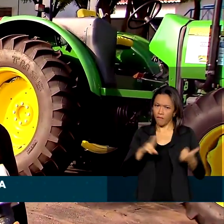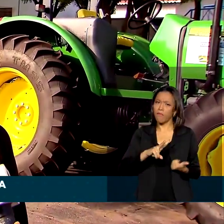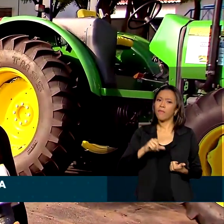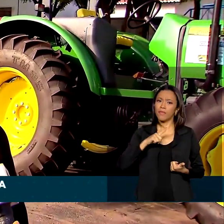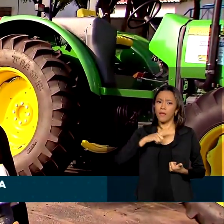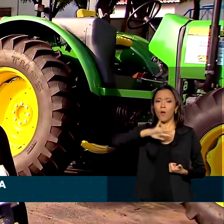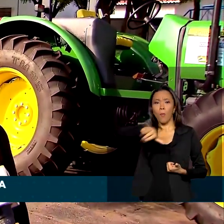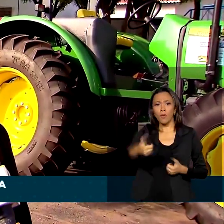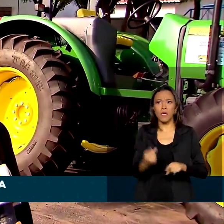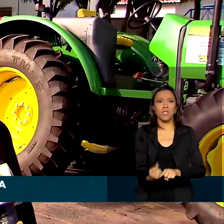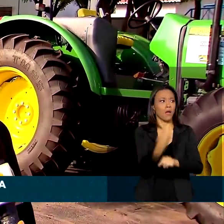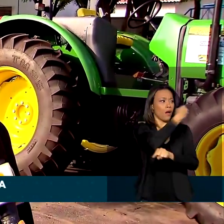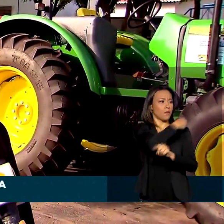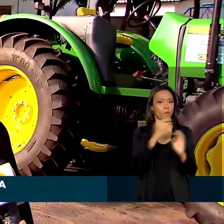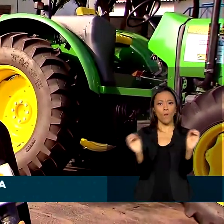oportunidade que a gente nunca teve para trabalhar.